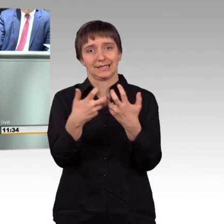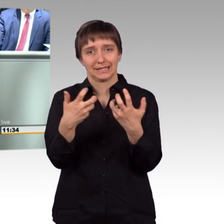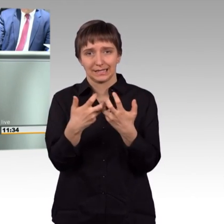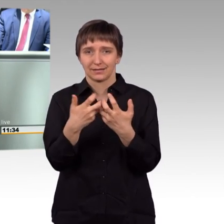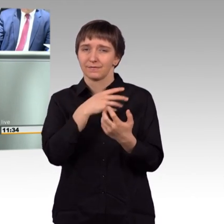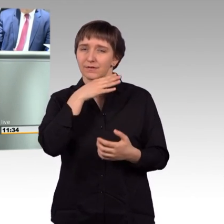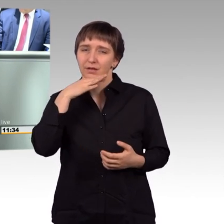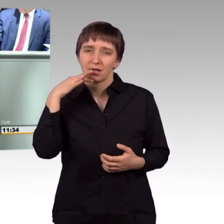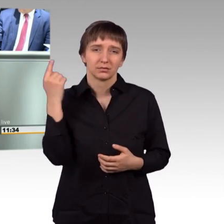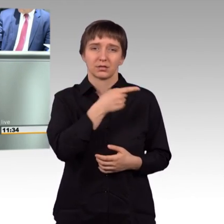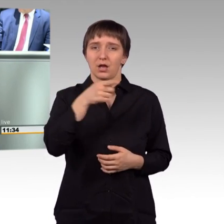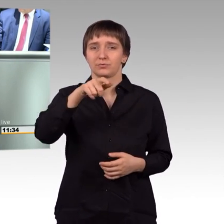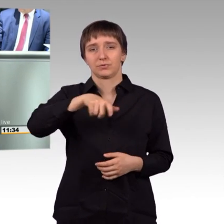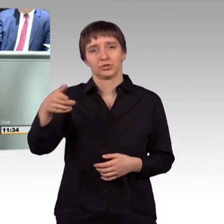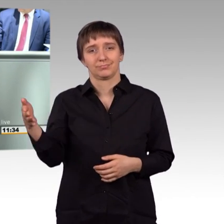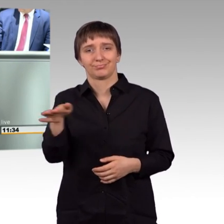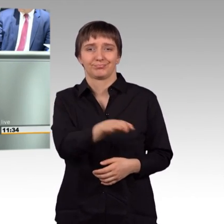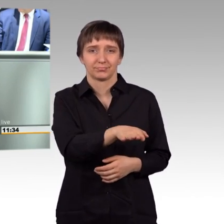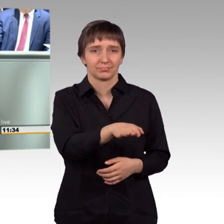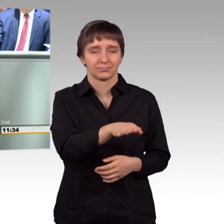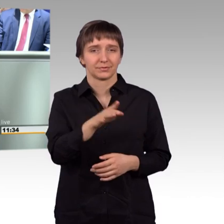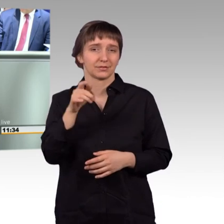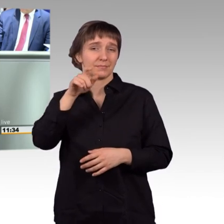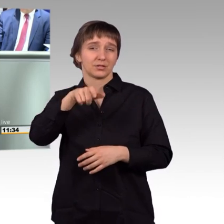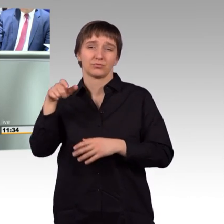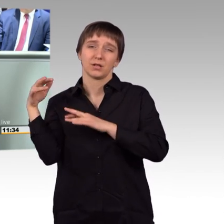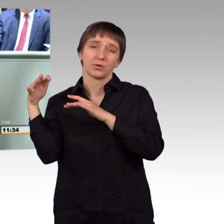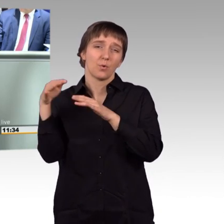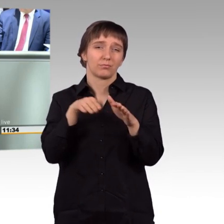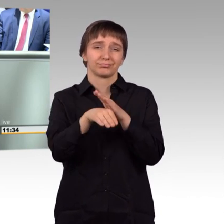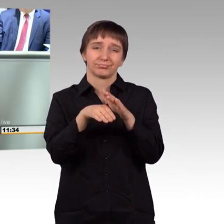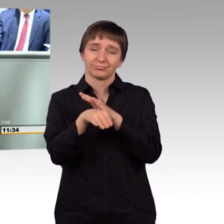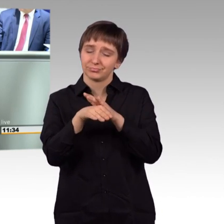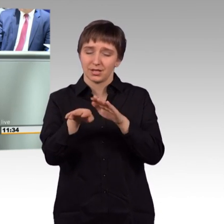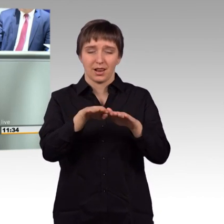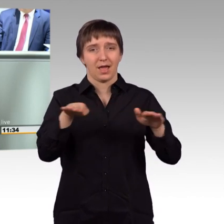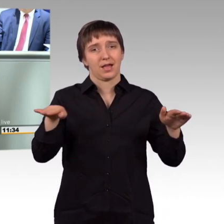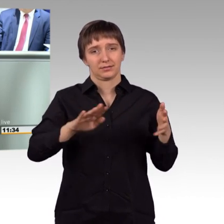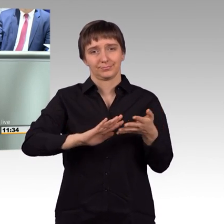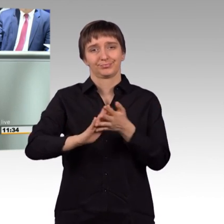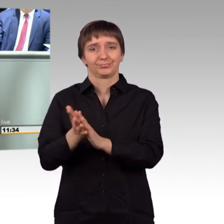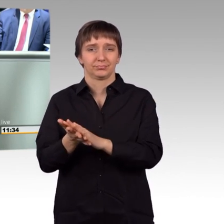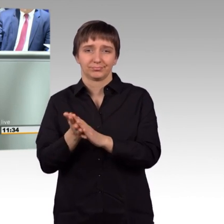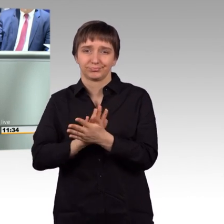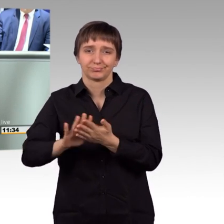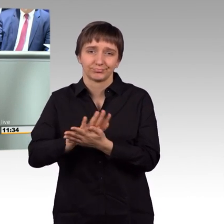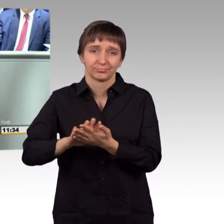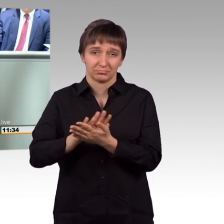Millionen von Menschen sind auf der Flucht, das Land liegt in Trümmern. War das im deutschen Interesse? Ganz